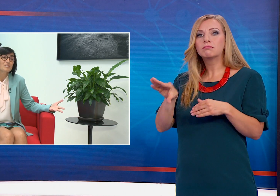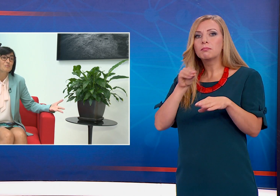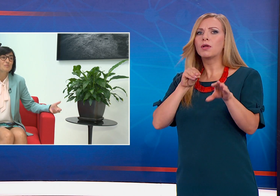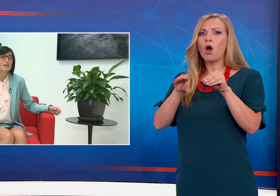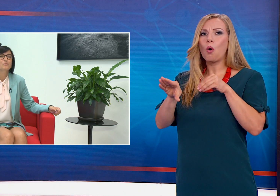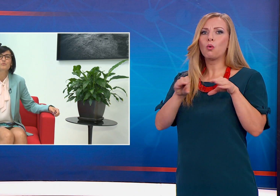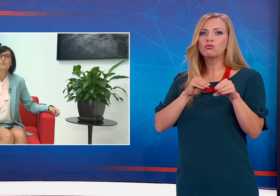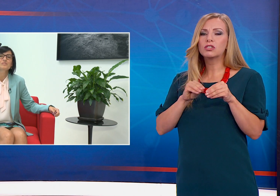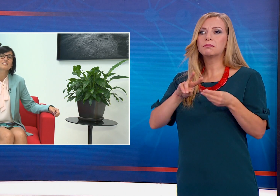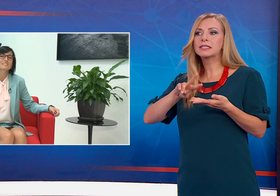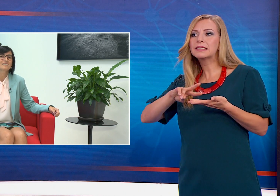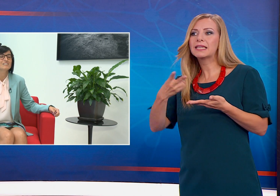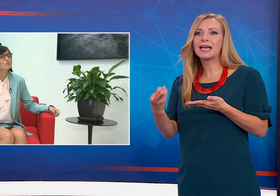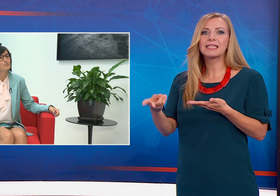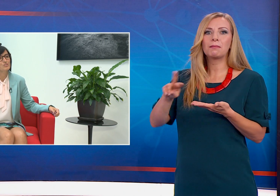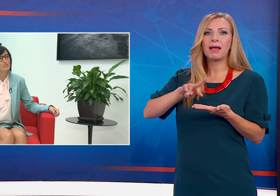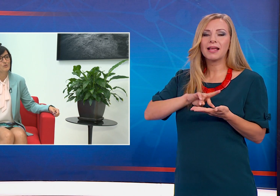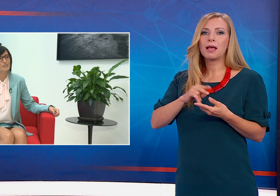разминим няколко думи с нечуващите хора.